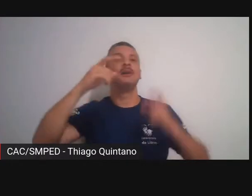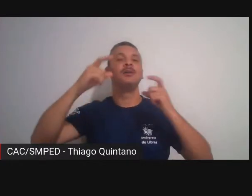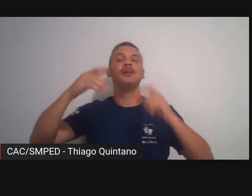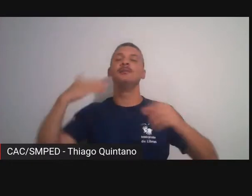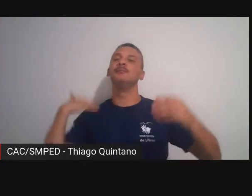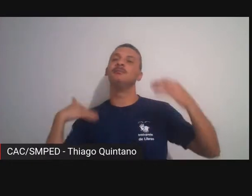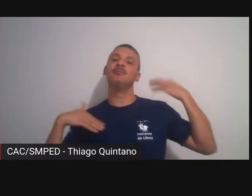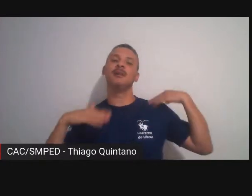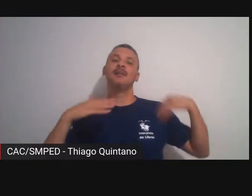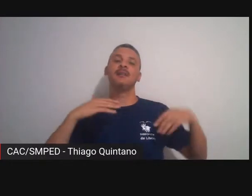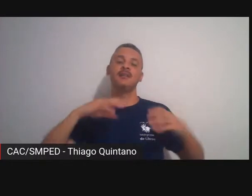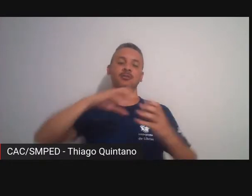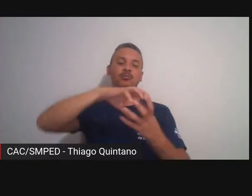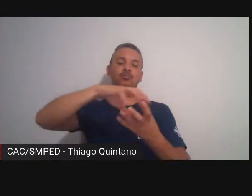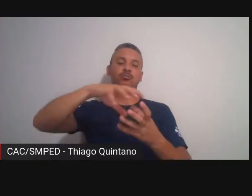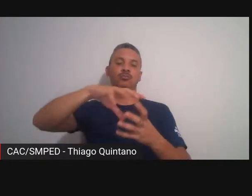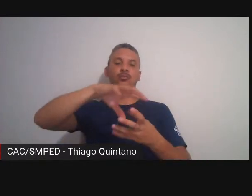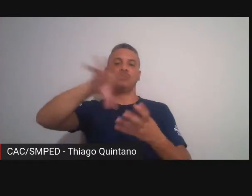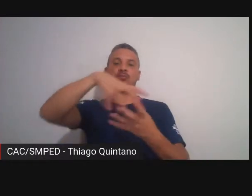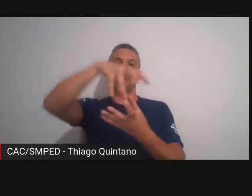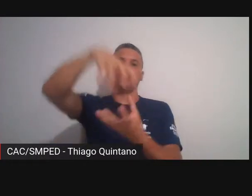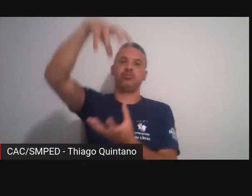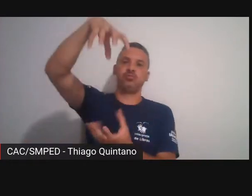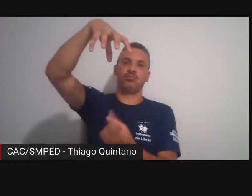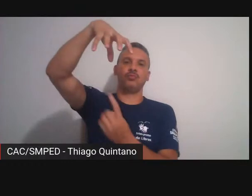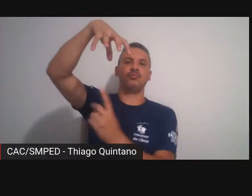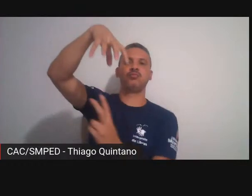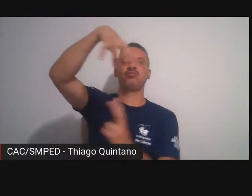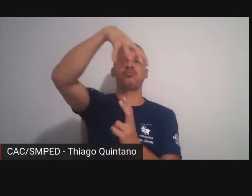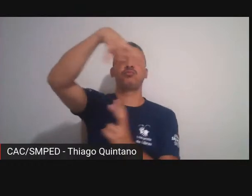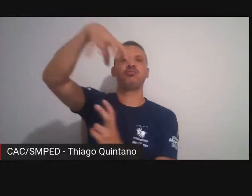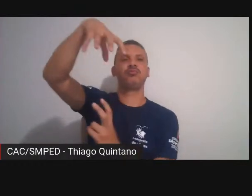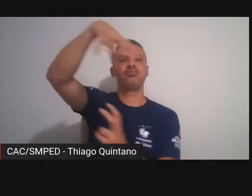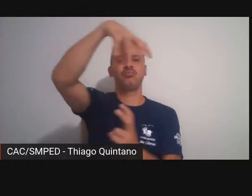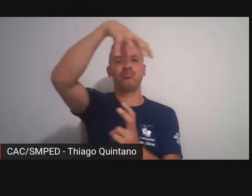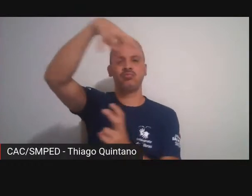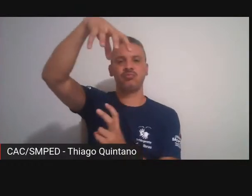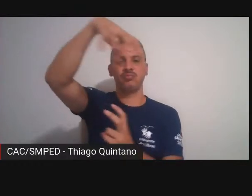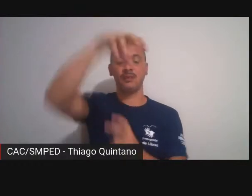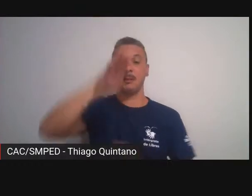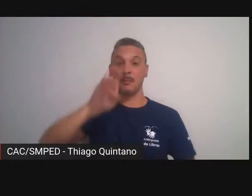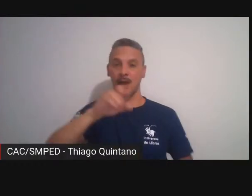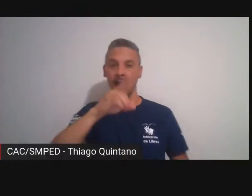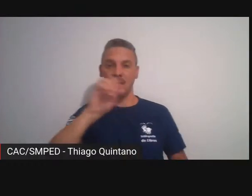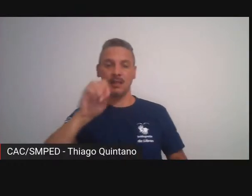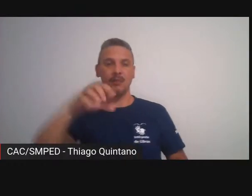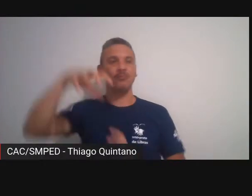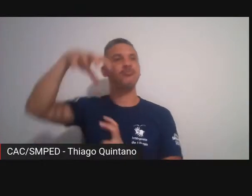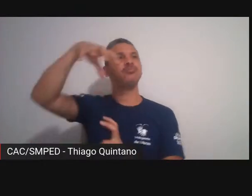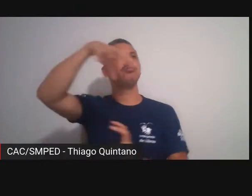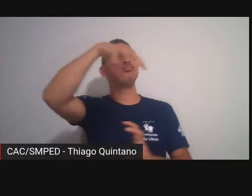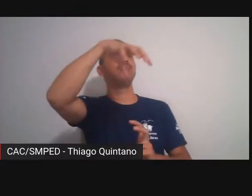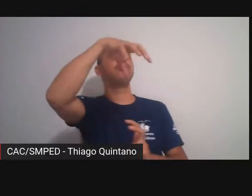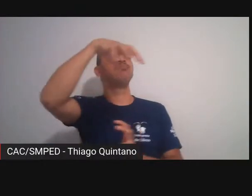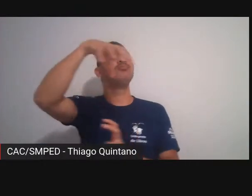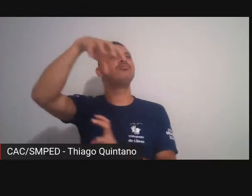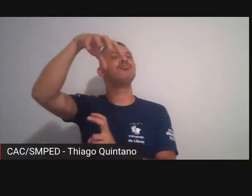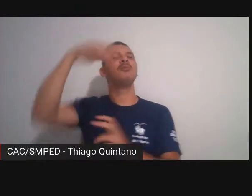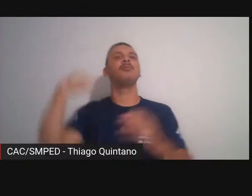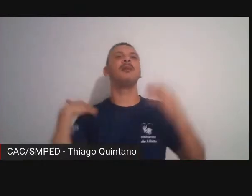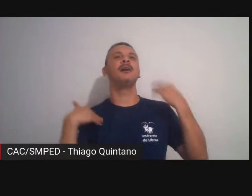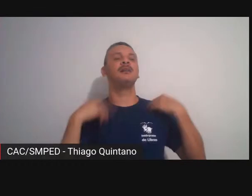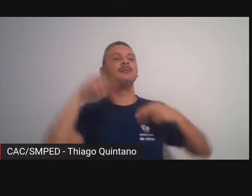no balão e nessas ocasiões ele começou a fotografar o pico do Jaraguá isso por volta de